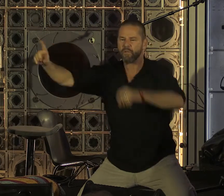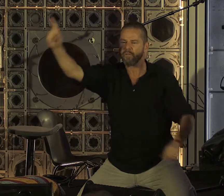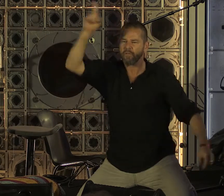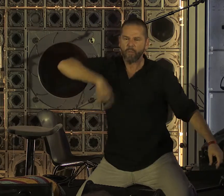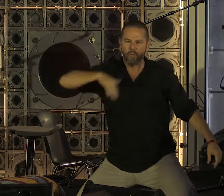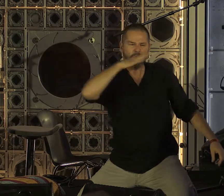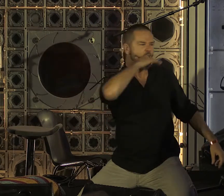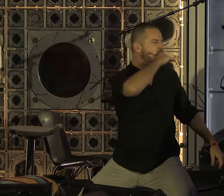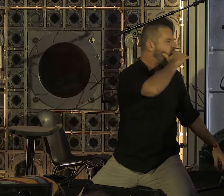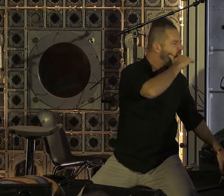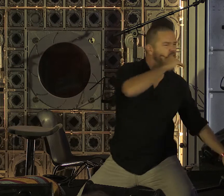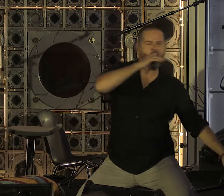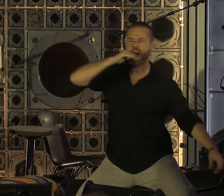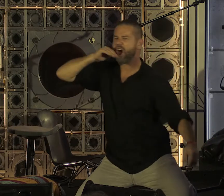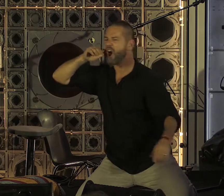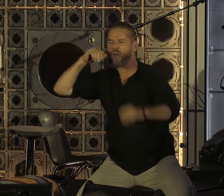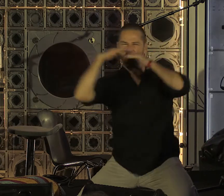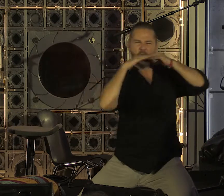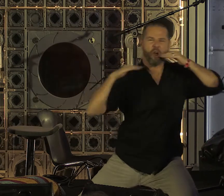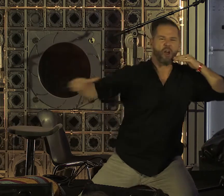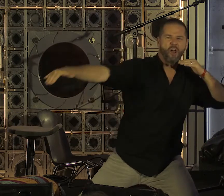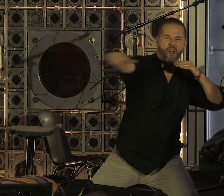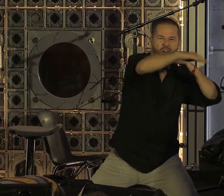vacillant, baillonne, l'extase ultime.